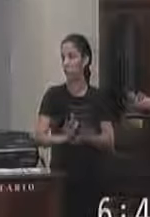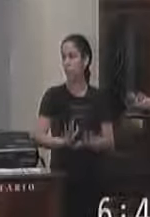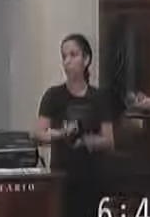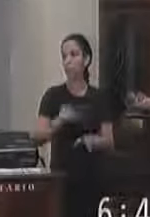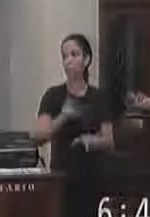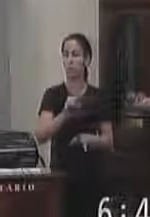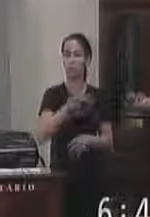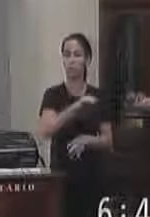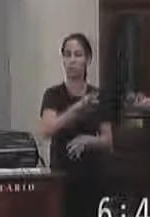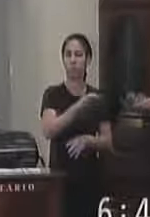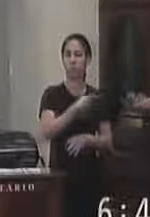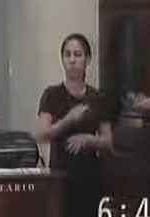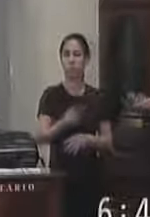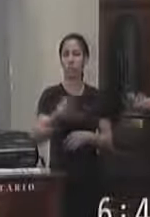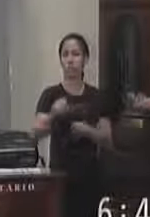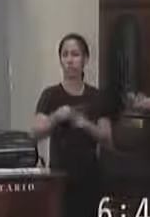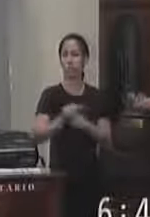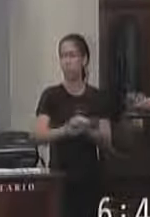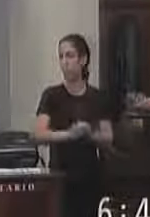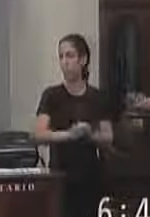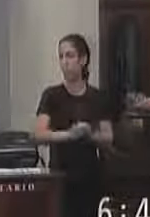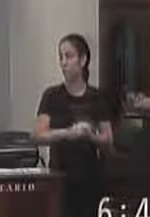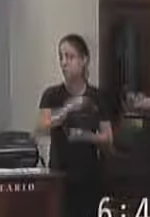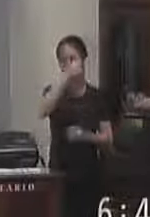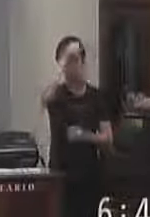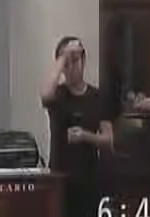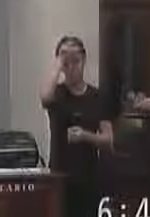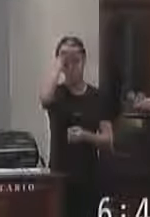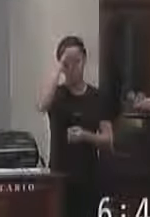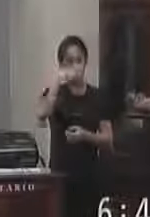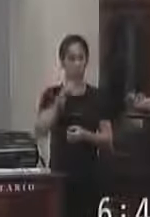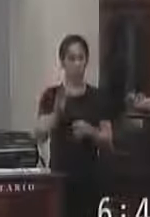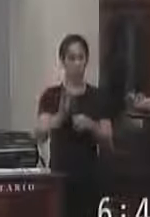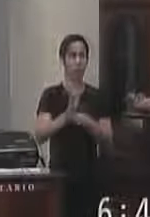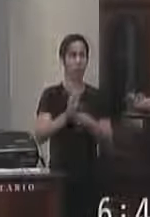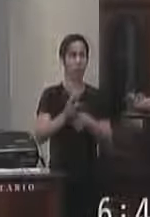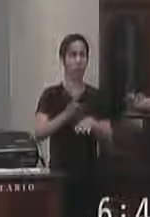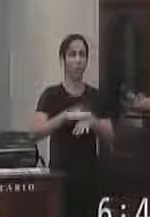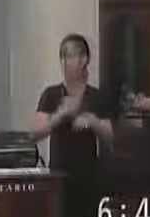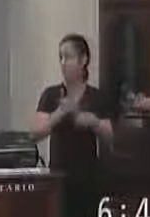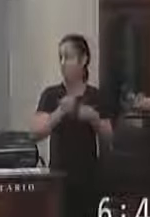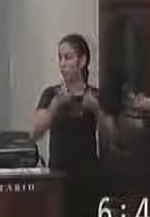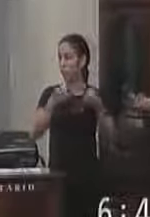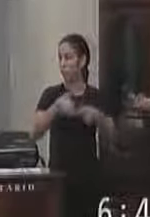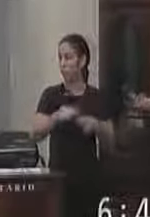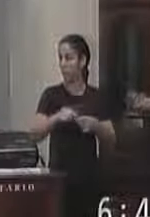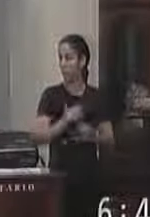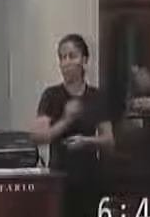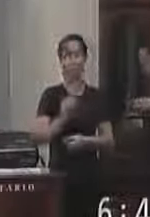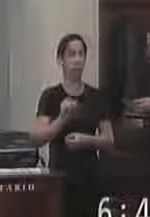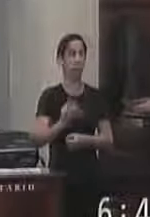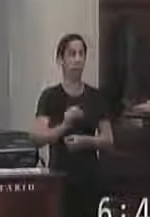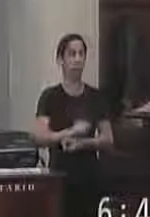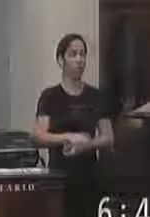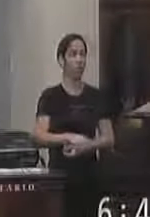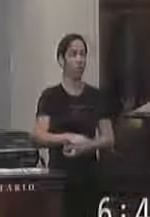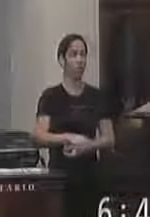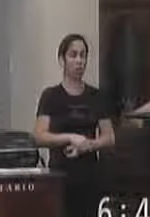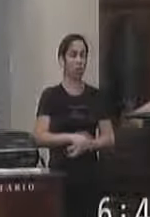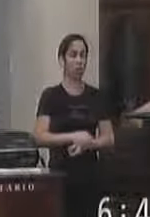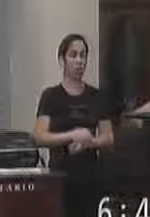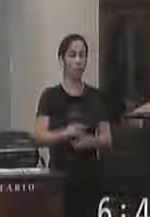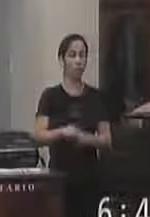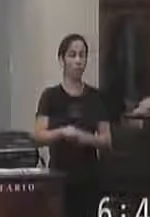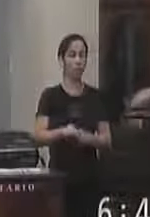metas o recurso está chegando mas a prefeitura está tendo que se disponibilizar mais um pouco eu gostaria que a senhora só explanasse um pouquinho disso para mim é a